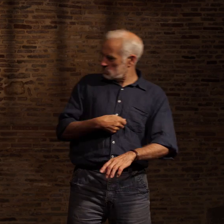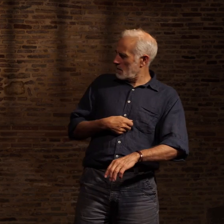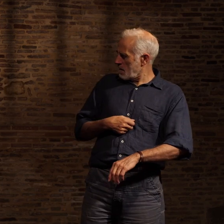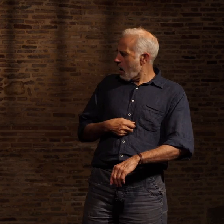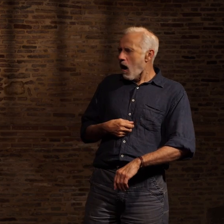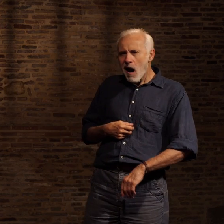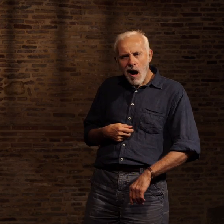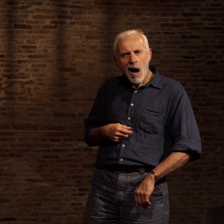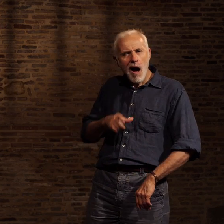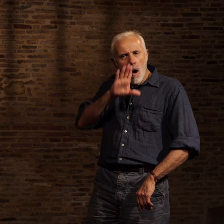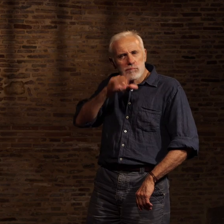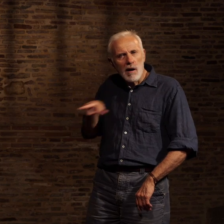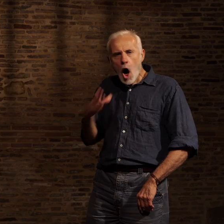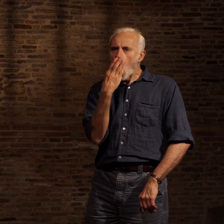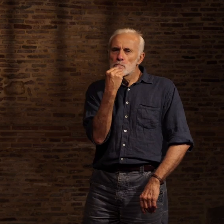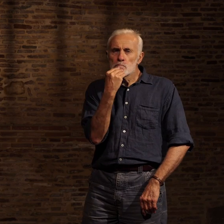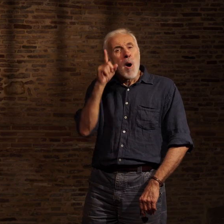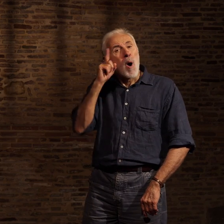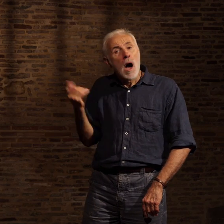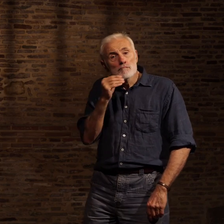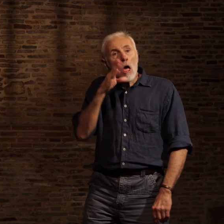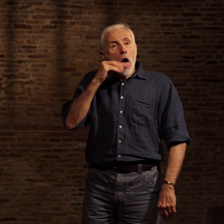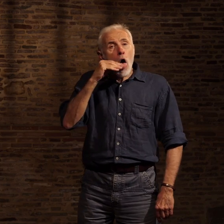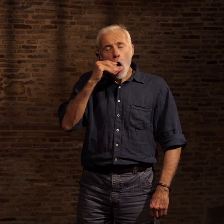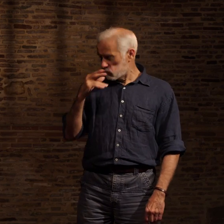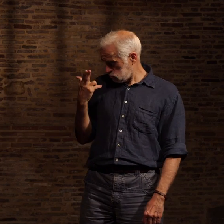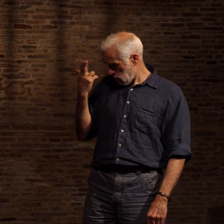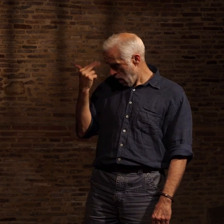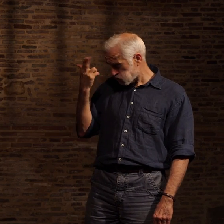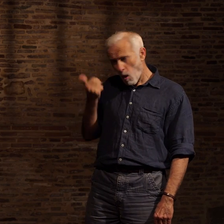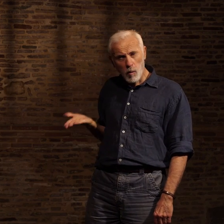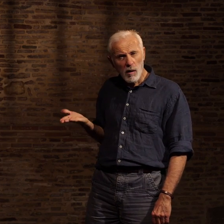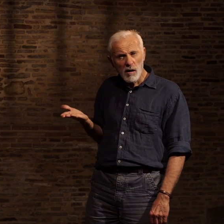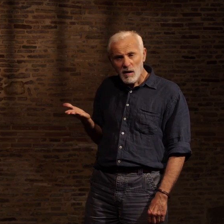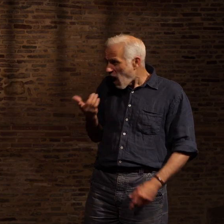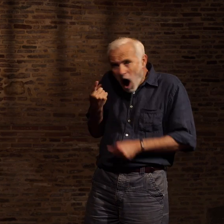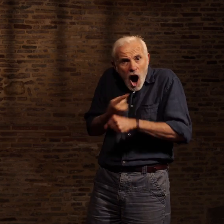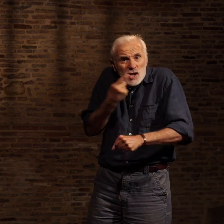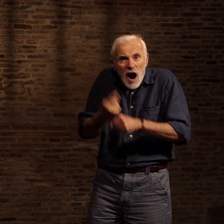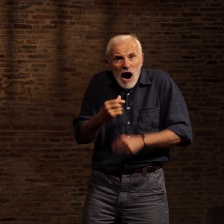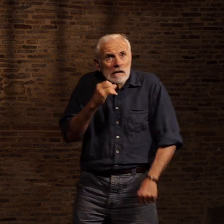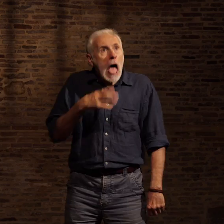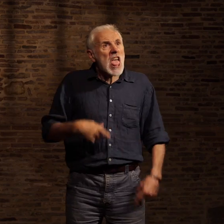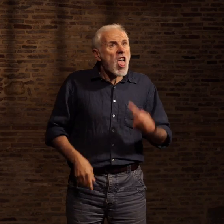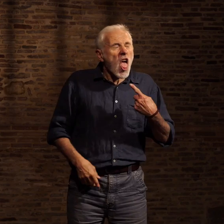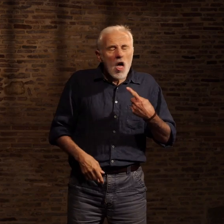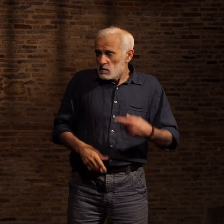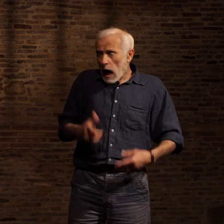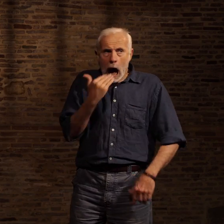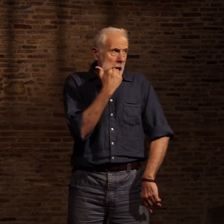beaucoup la bouche. Parce qu'à chaque fois que tu le fais, tu ne sais pas quoi en sortir, n'est-ce pas ? À chaque fois que tu l'ouvres, tu t'en mords les doigts. Alors pourquoi tu ne